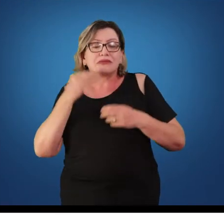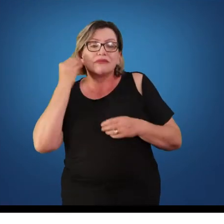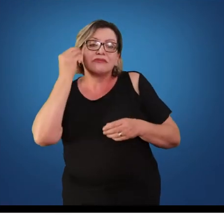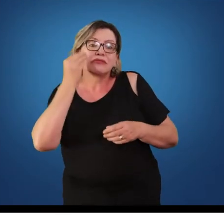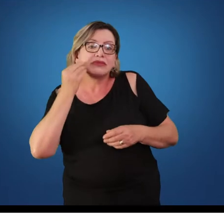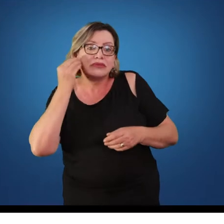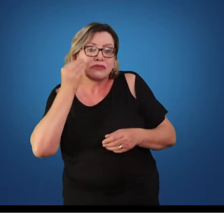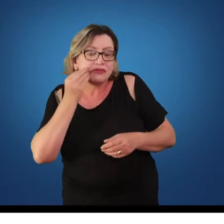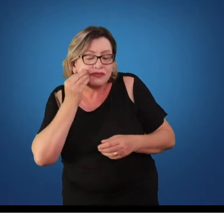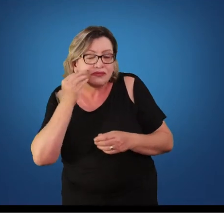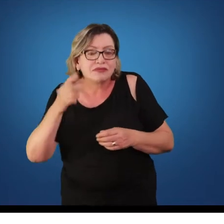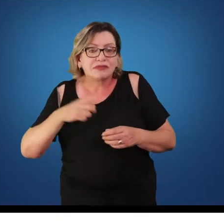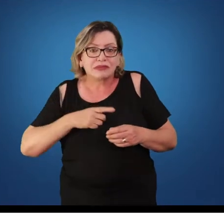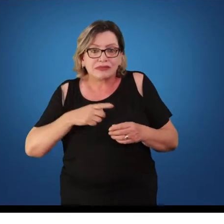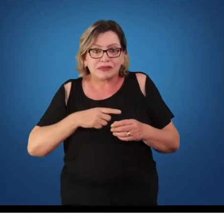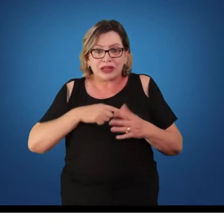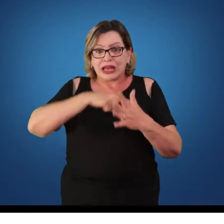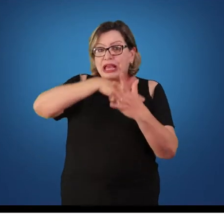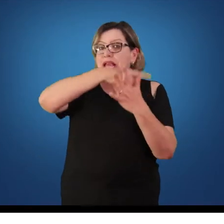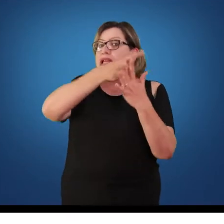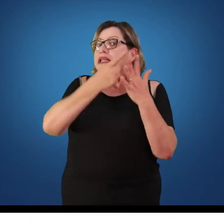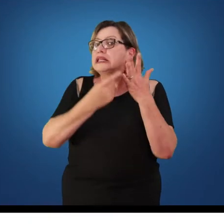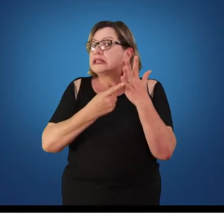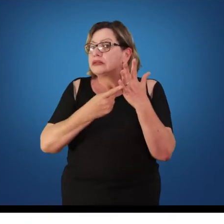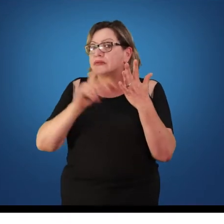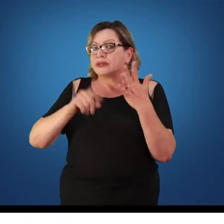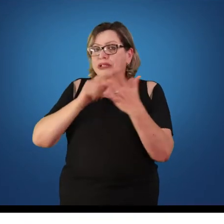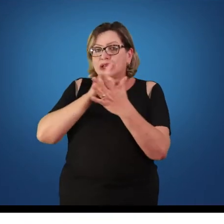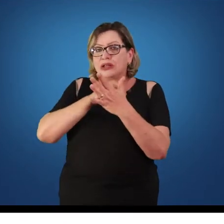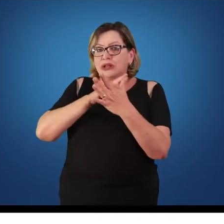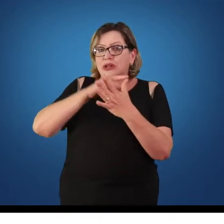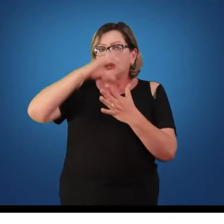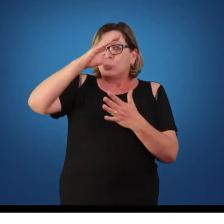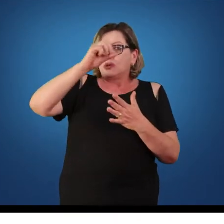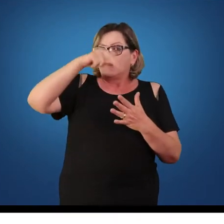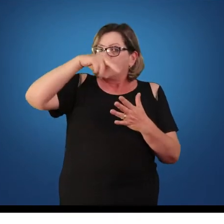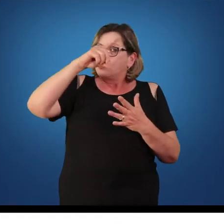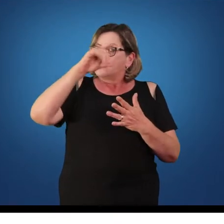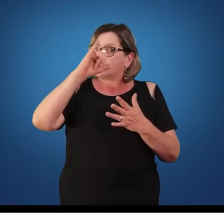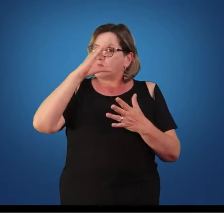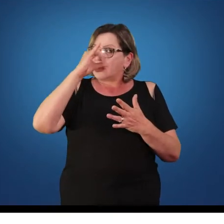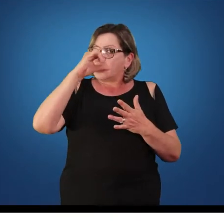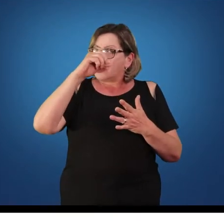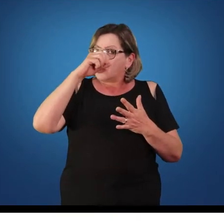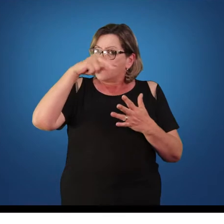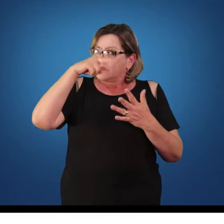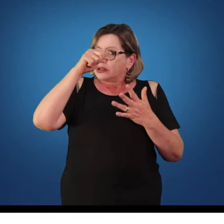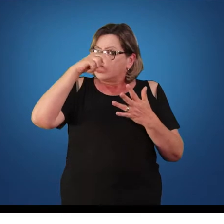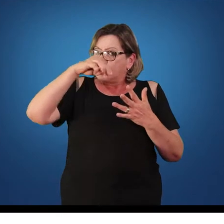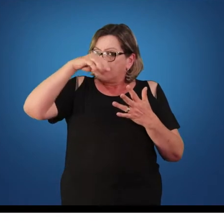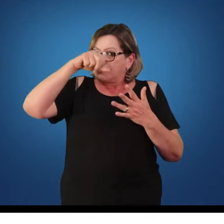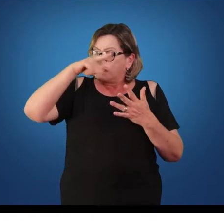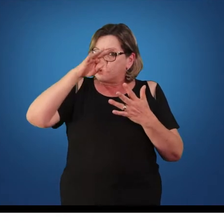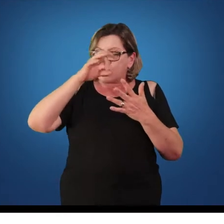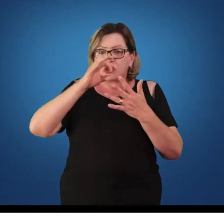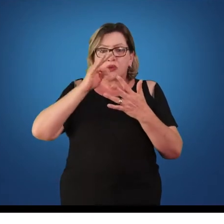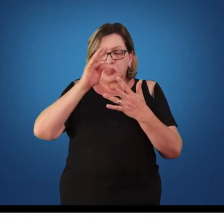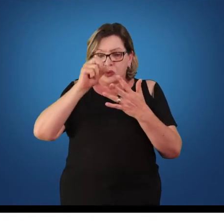vivenciar? Então, são cinco campos, a ginástica de condicionamento físico, a ginástica de competição, a